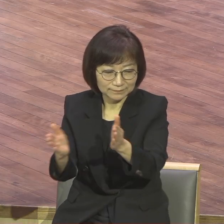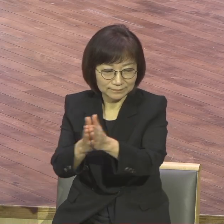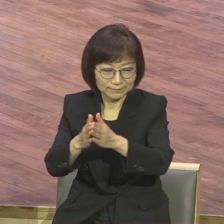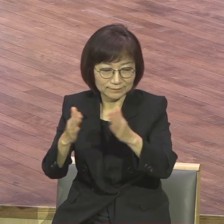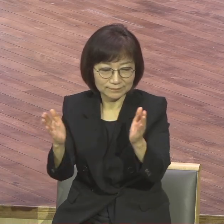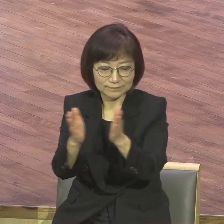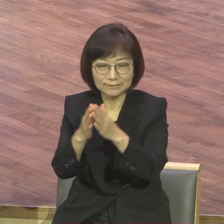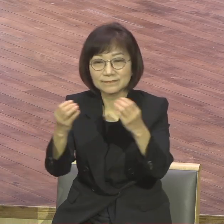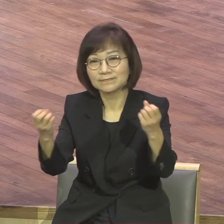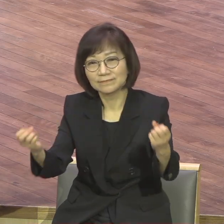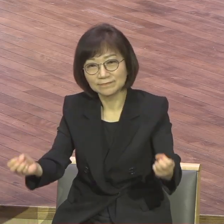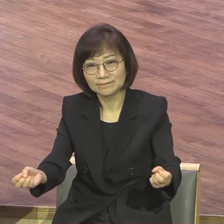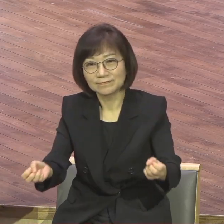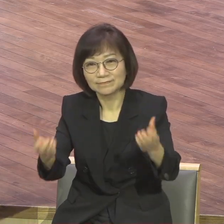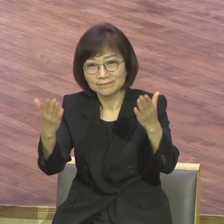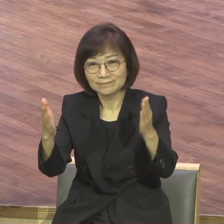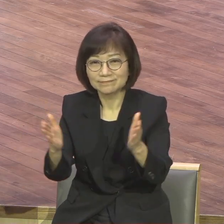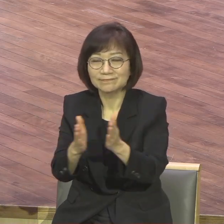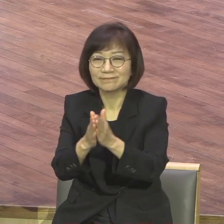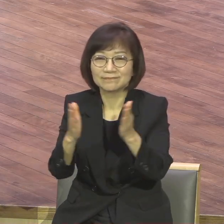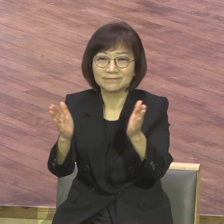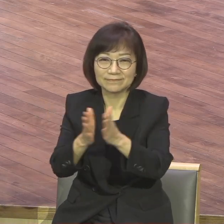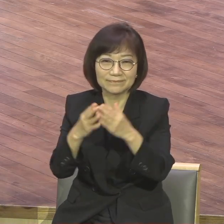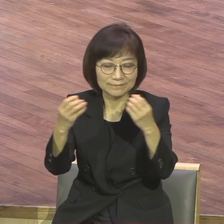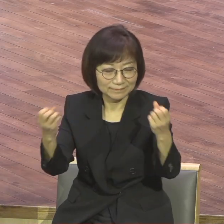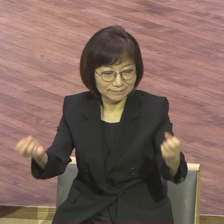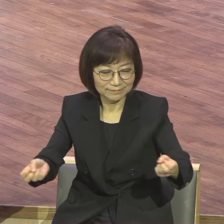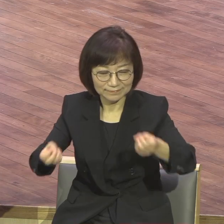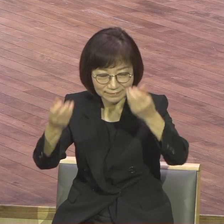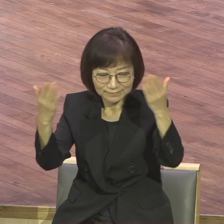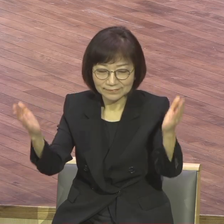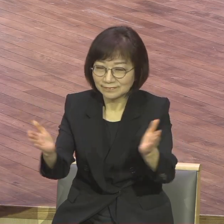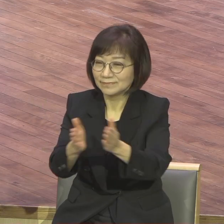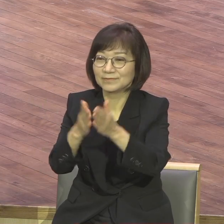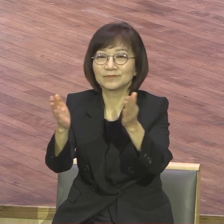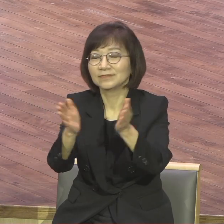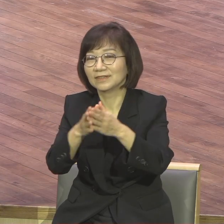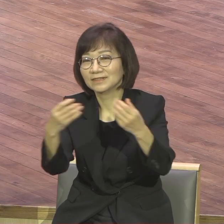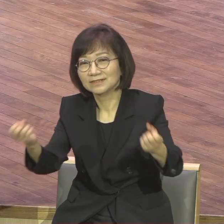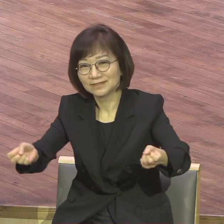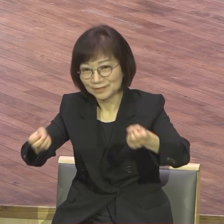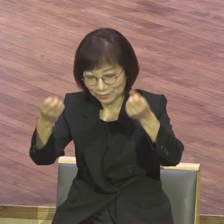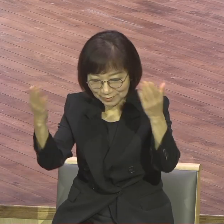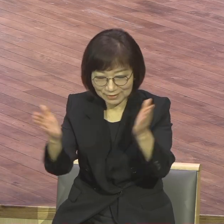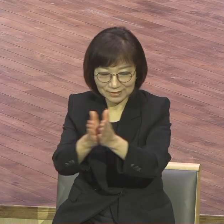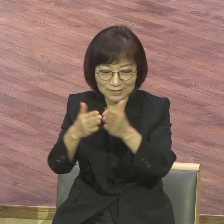아멘. 아멘. 할렐루야 할렐루야